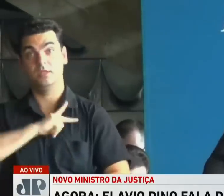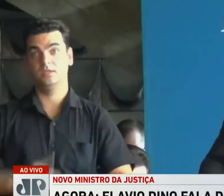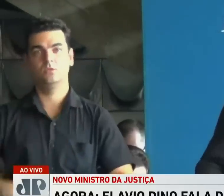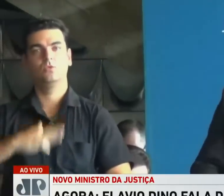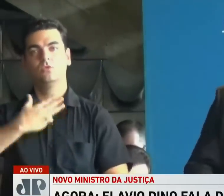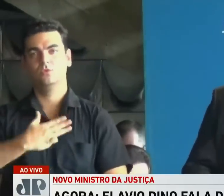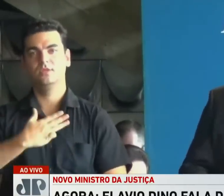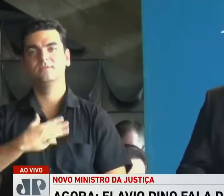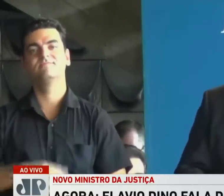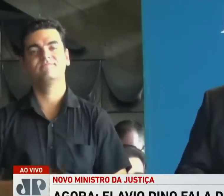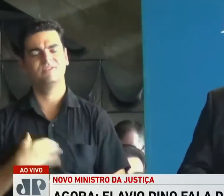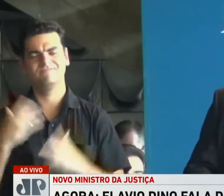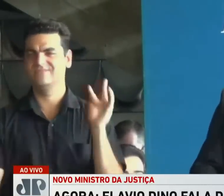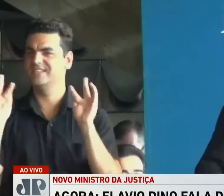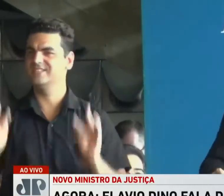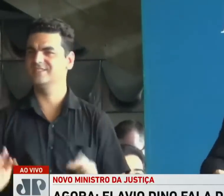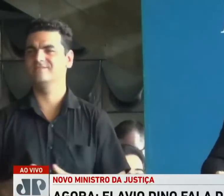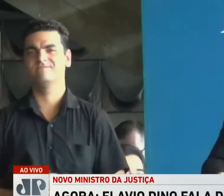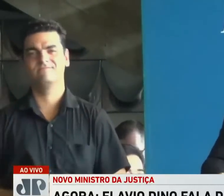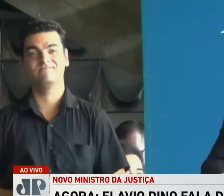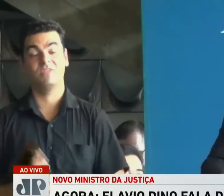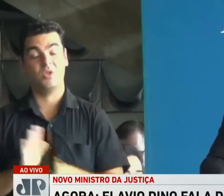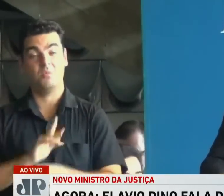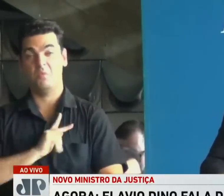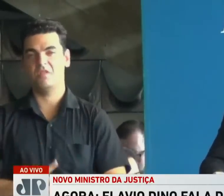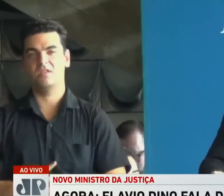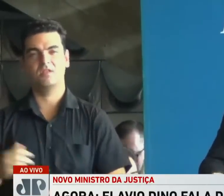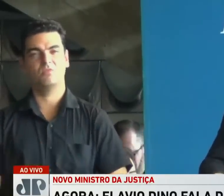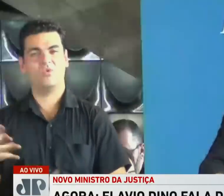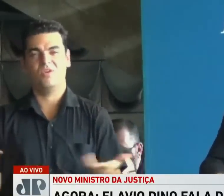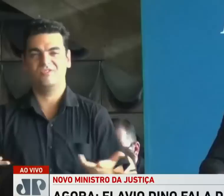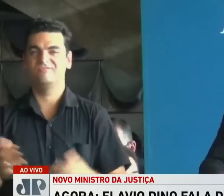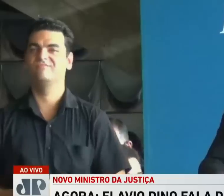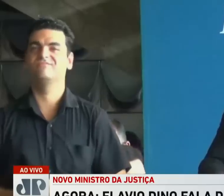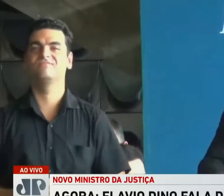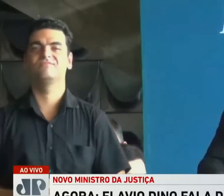Luiz Inácio Lula da Silva, nosso presidente da República.